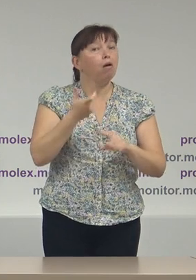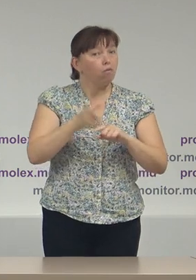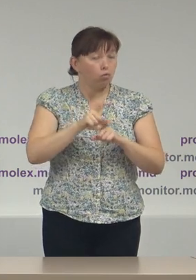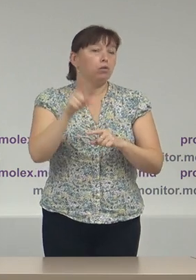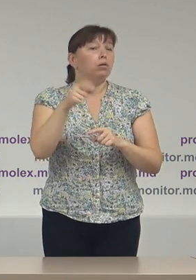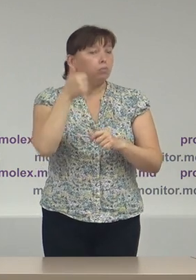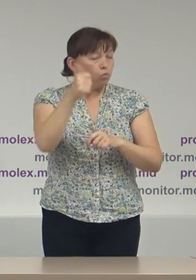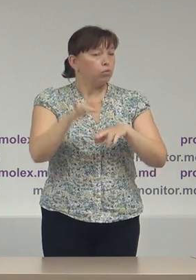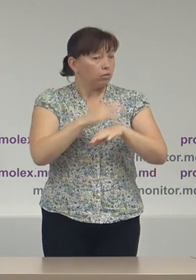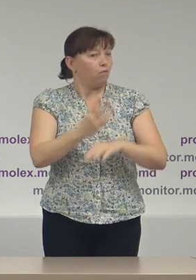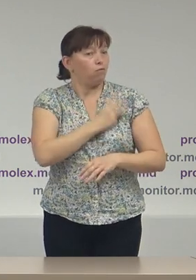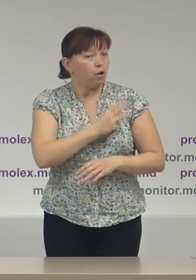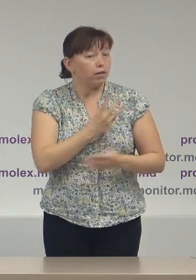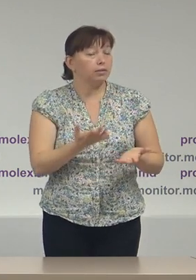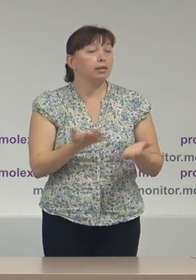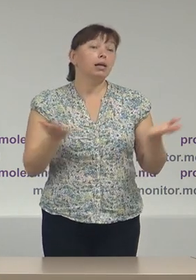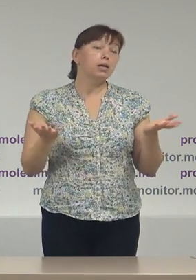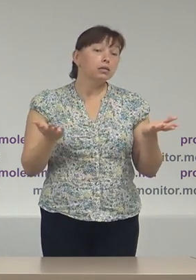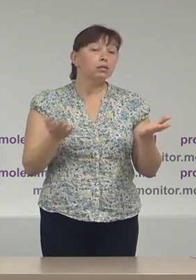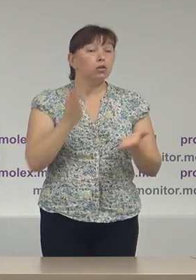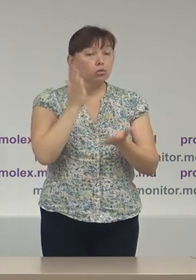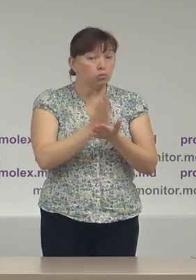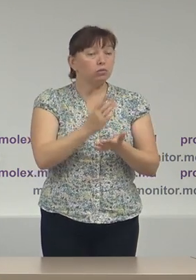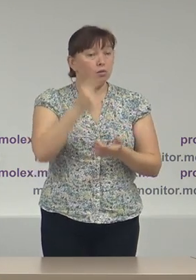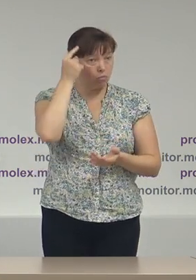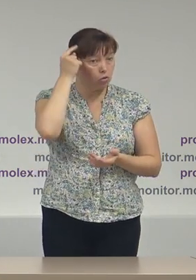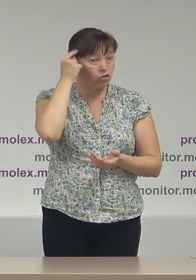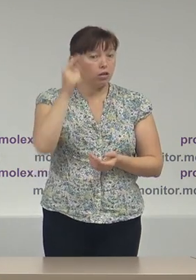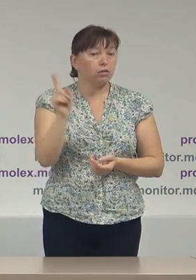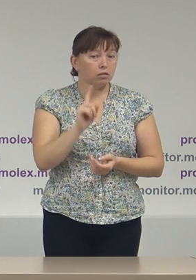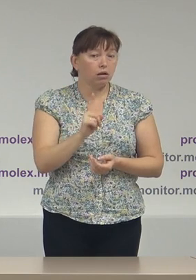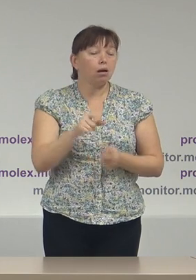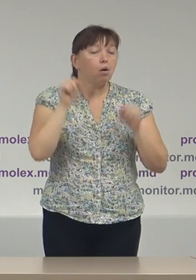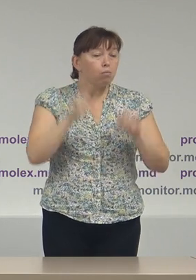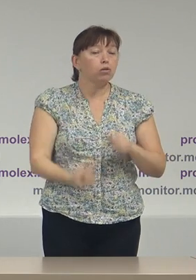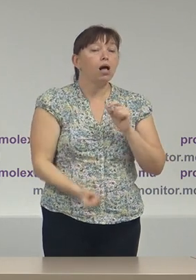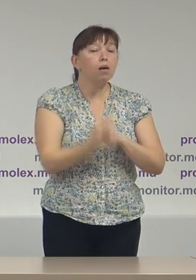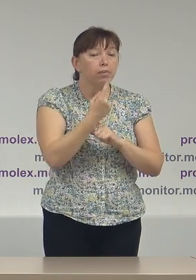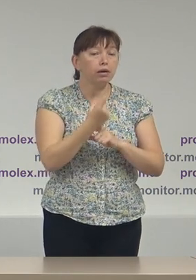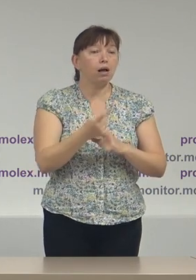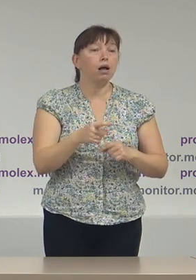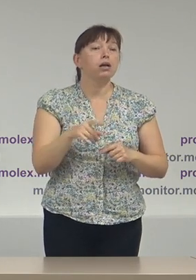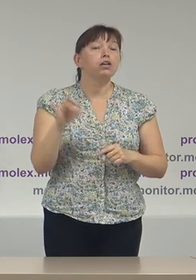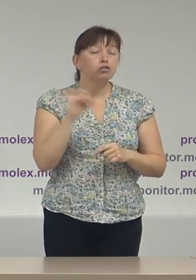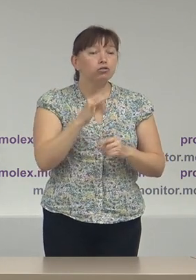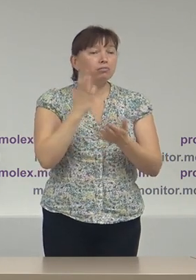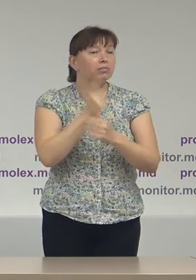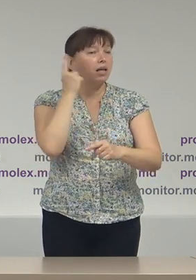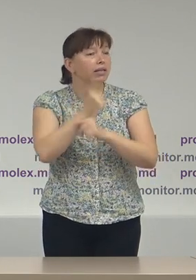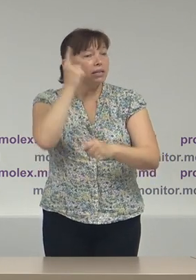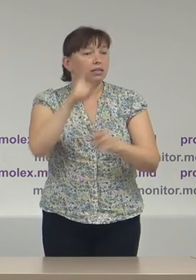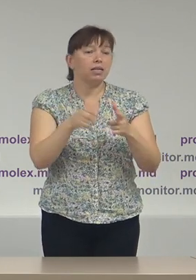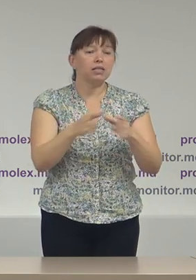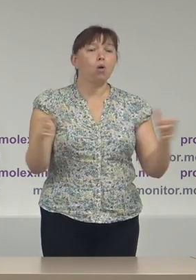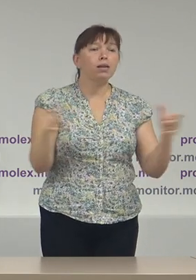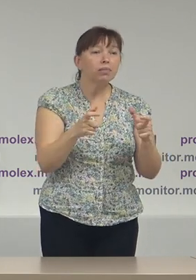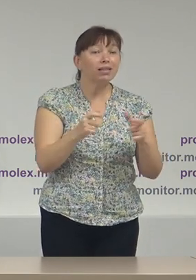voință, însă suntem conștienți că pot apărea inclusiv interdicții sau limiteri